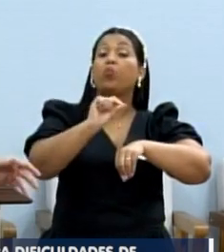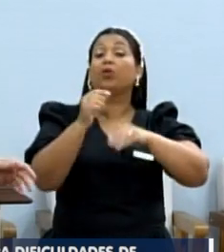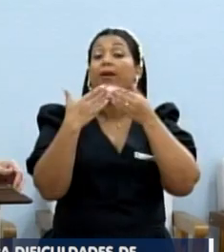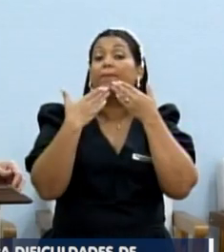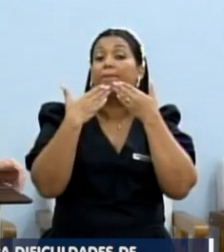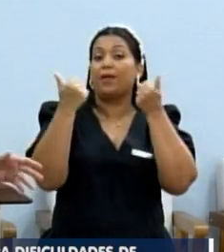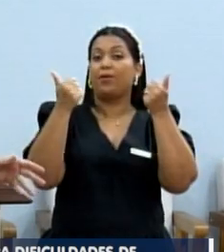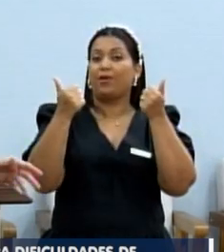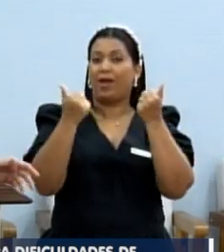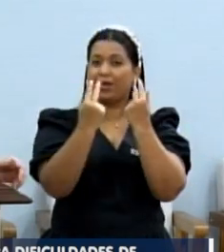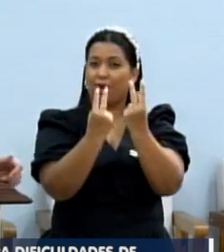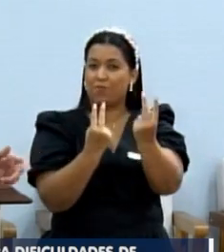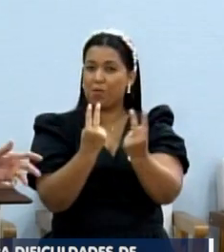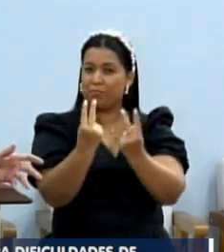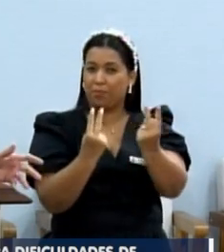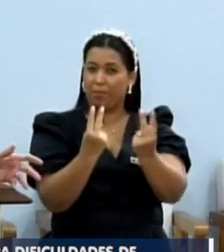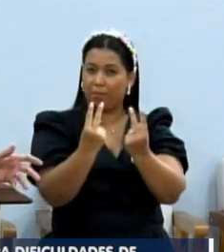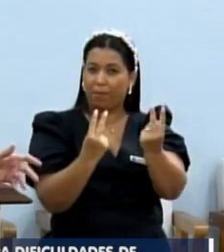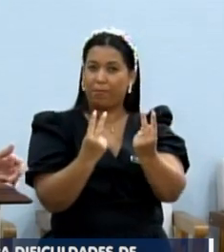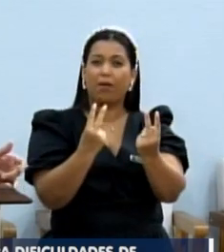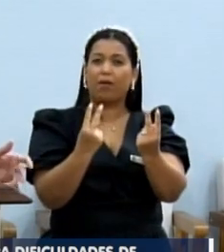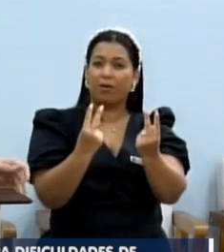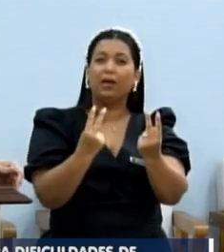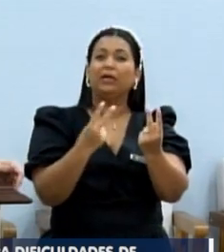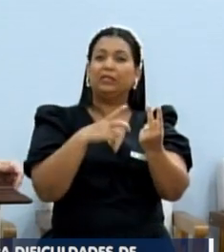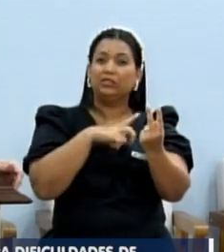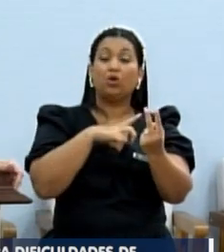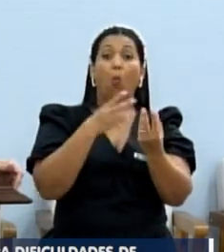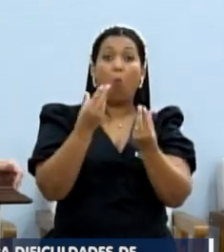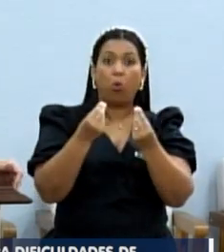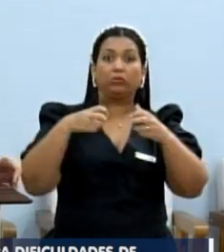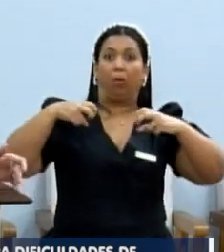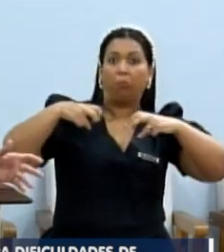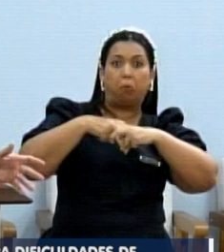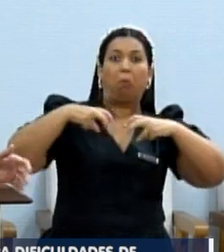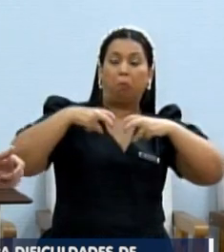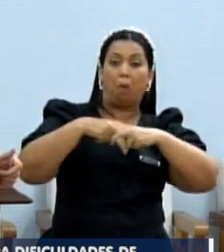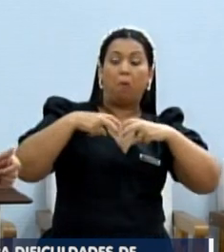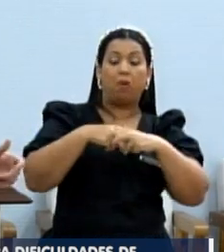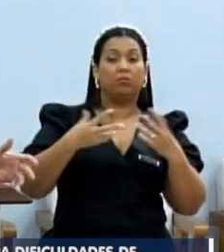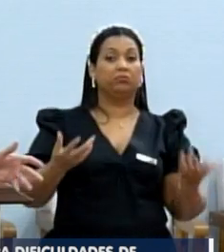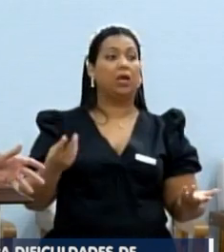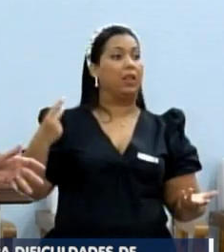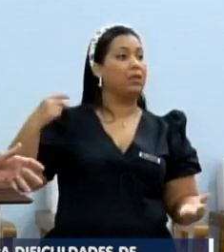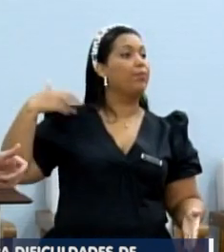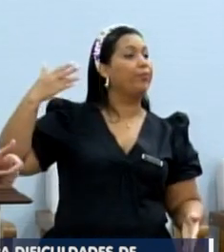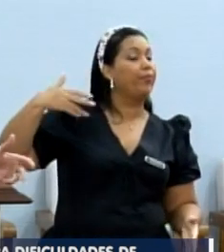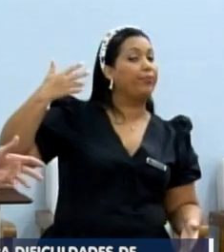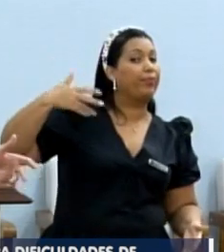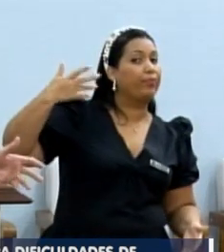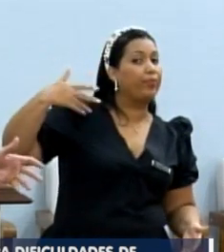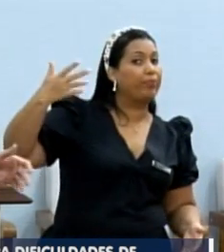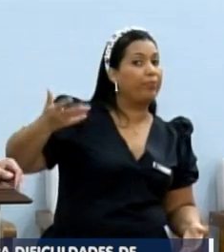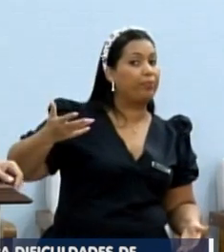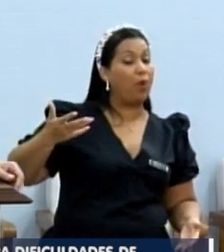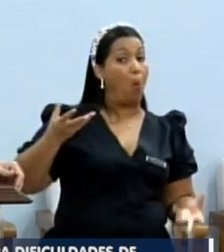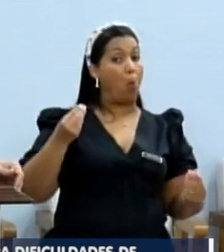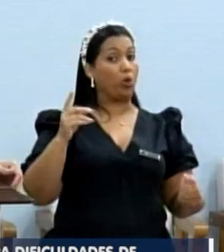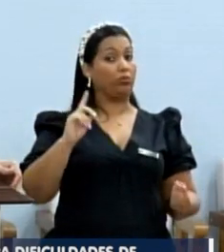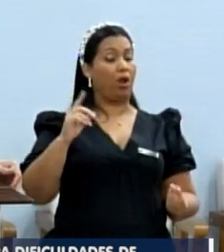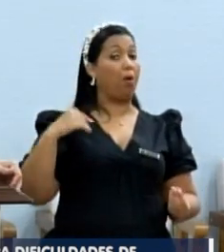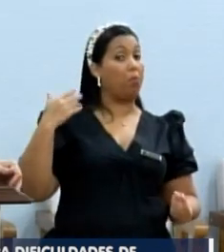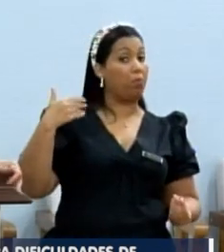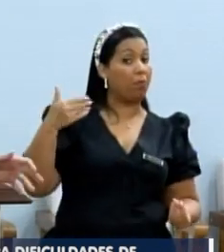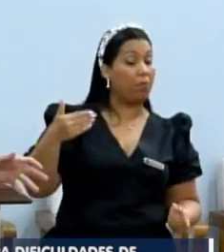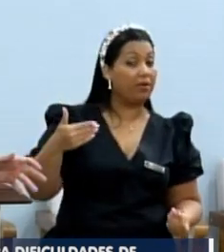aquela via, naquele trecho onde existiam vários capotamentos. O tempo passou, e não faz muito tempo,